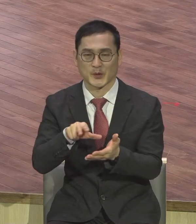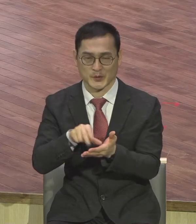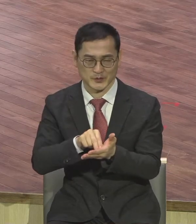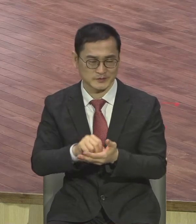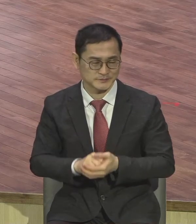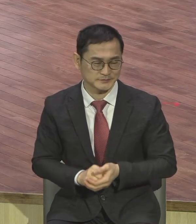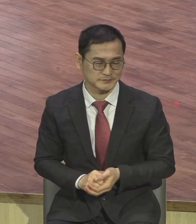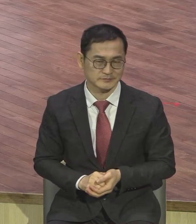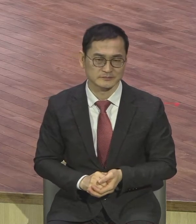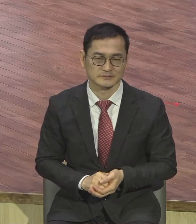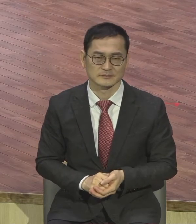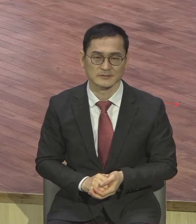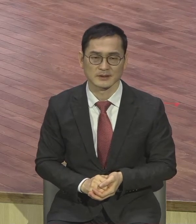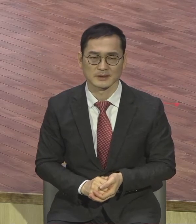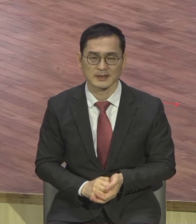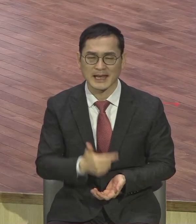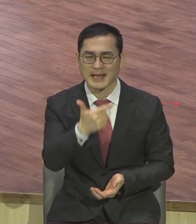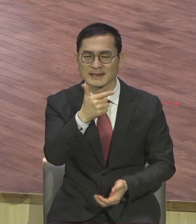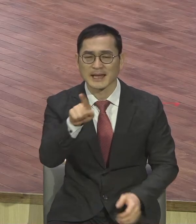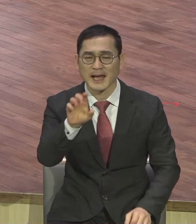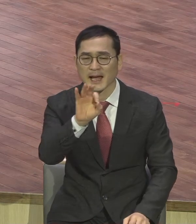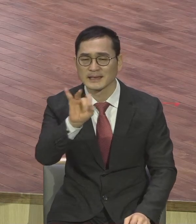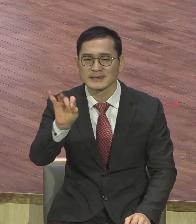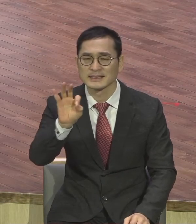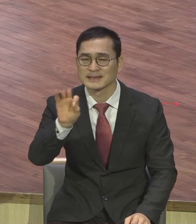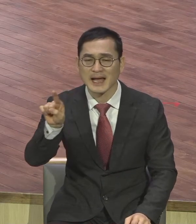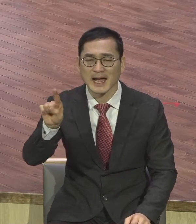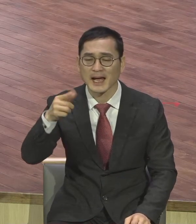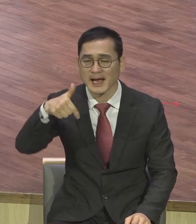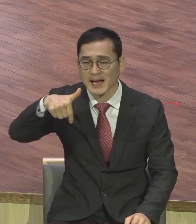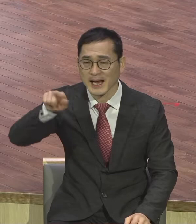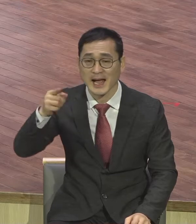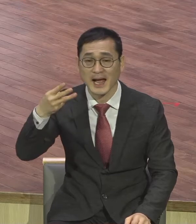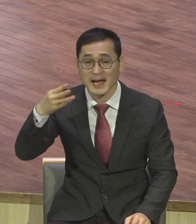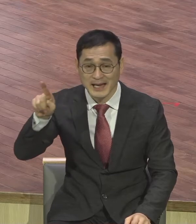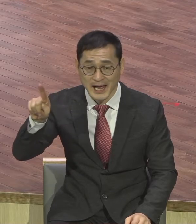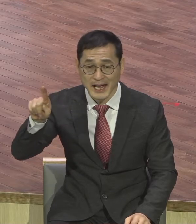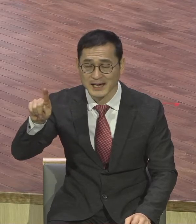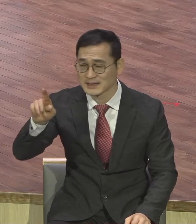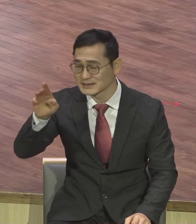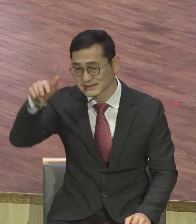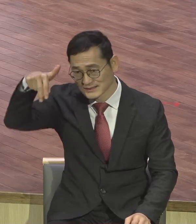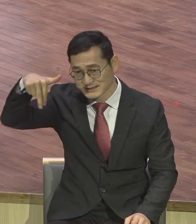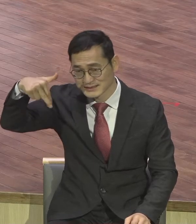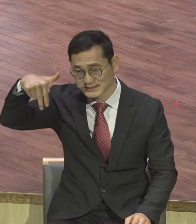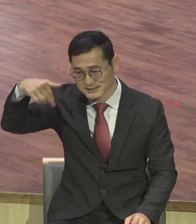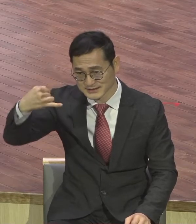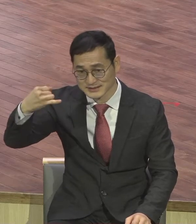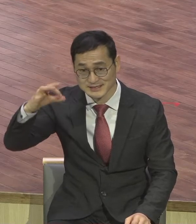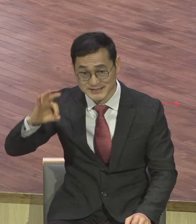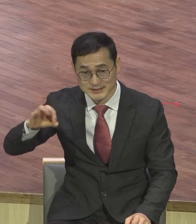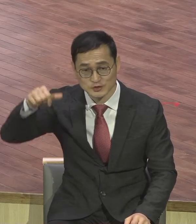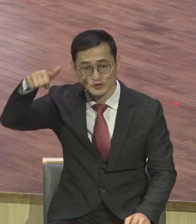말이었습니다. 무슨 말인가 하면 이 말은 인생을 강물에 비유해가지고 인생을